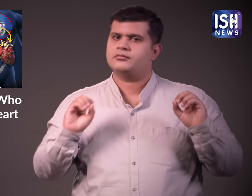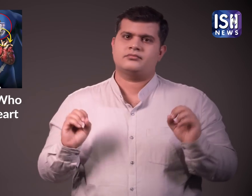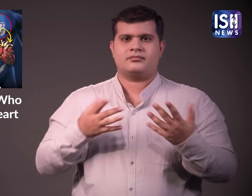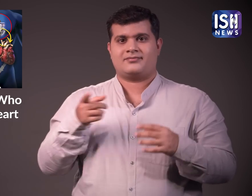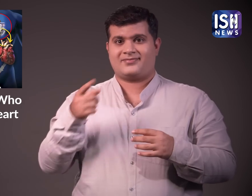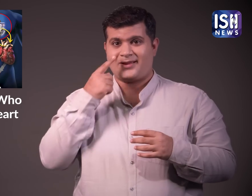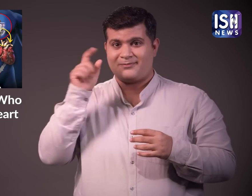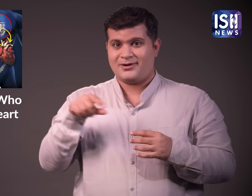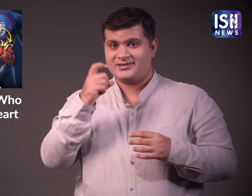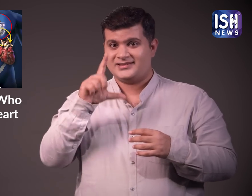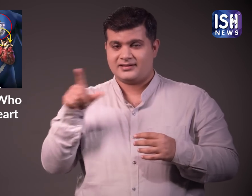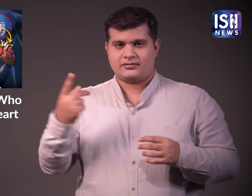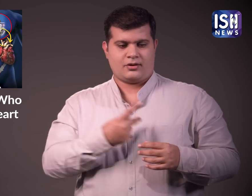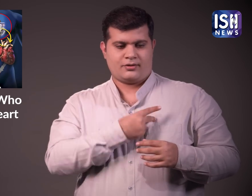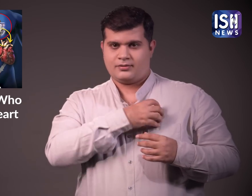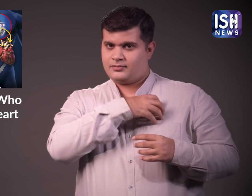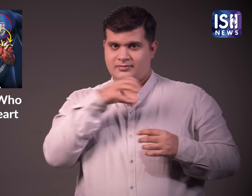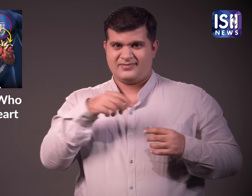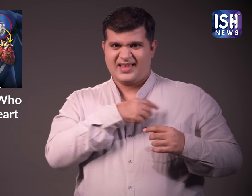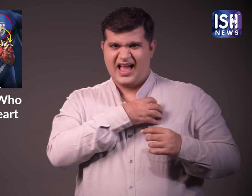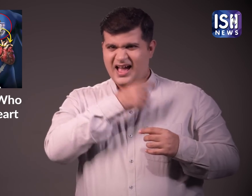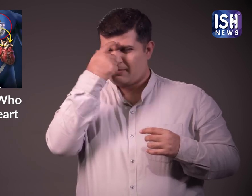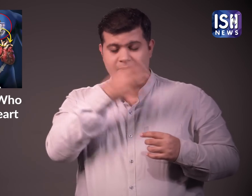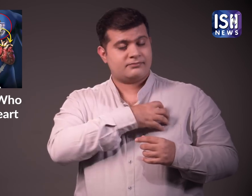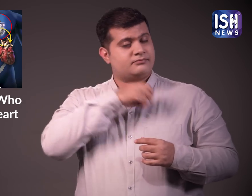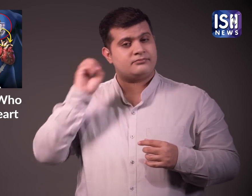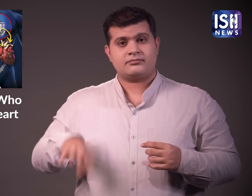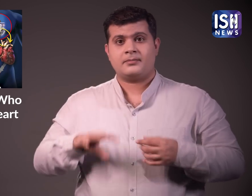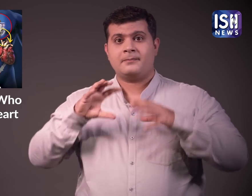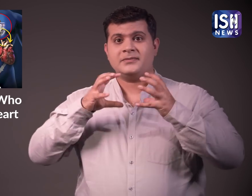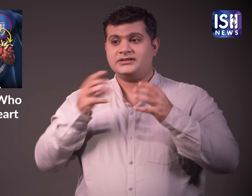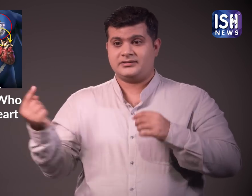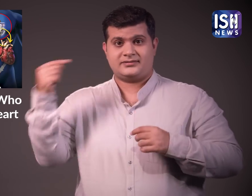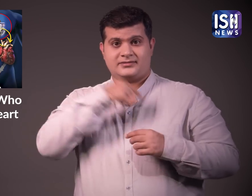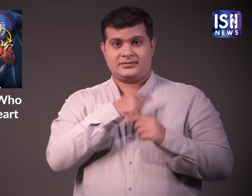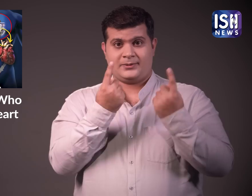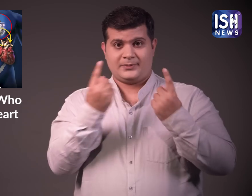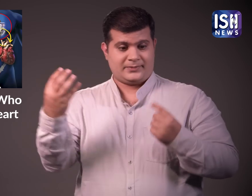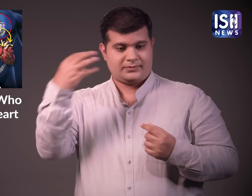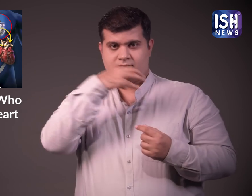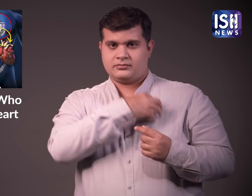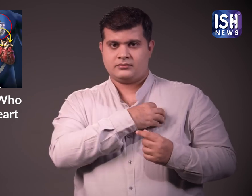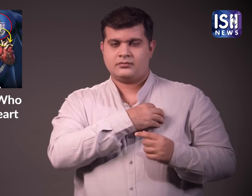सर्जरी के लिए सहमती दे दी तो डॉक्टरों ने उसके पती का दिल निकाल दिया और कृतिम उपकरण लगा दिया